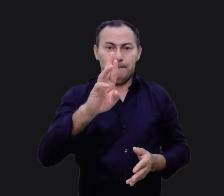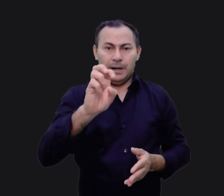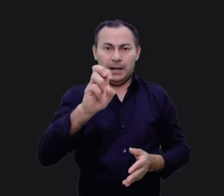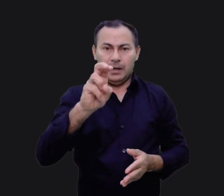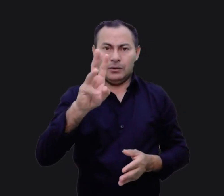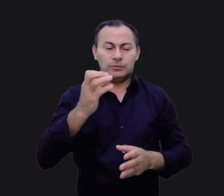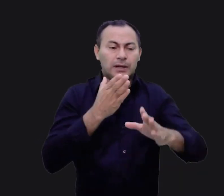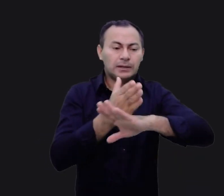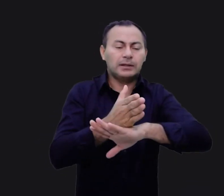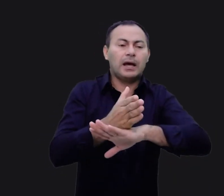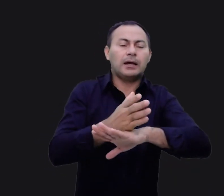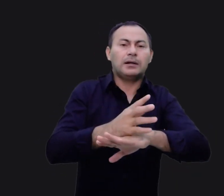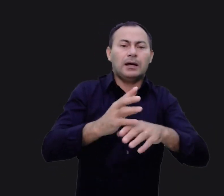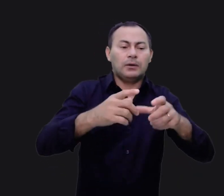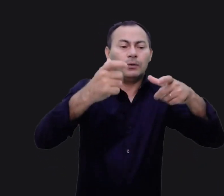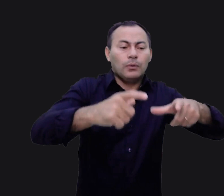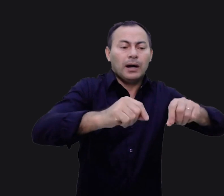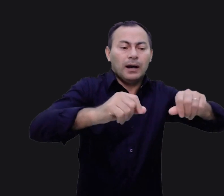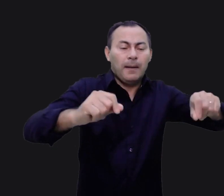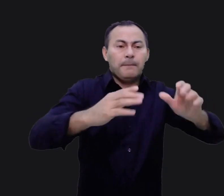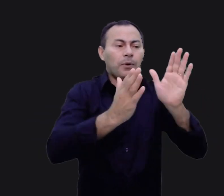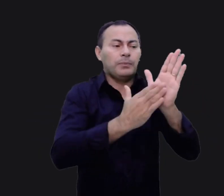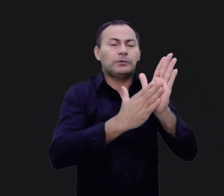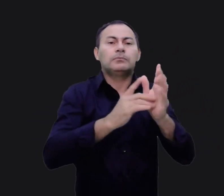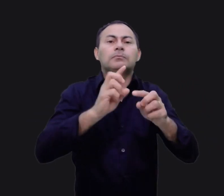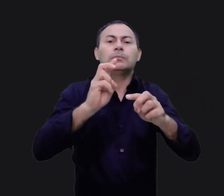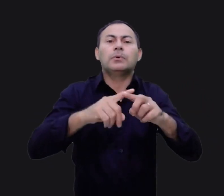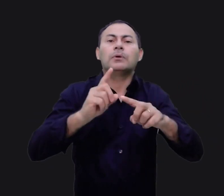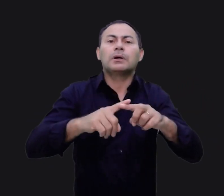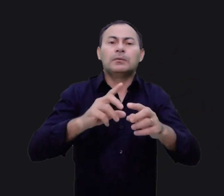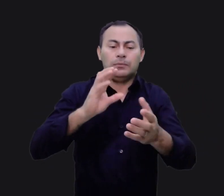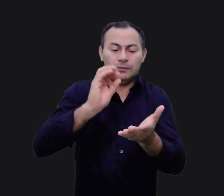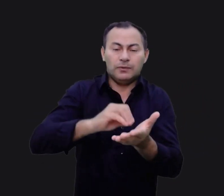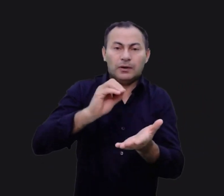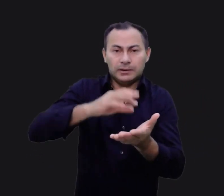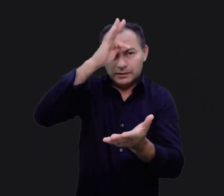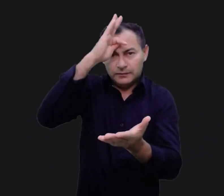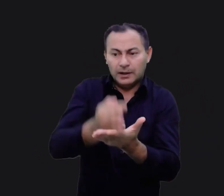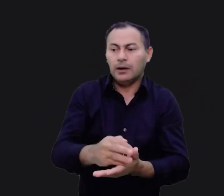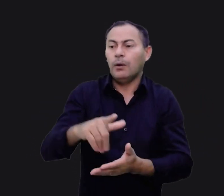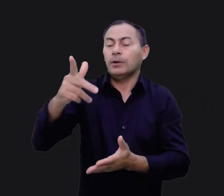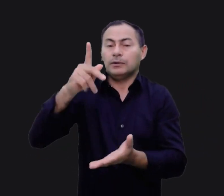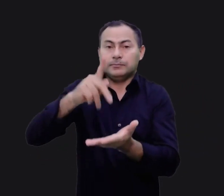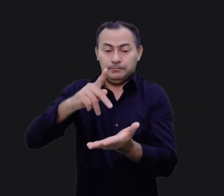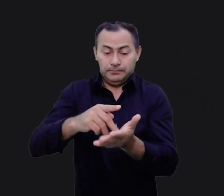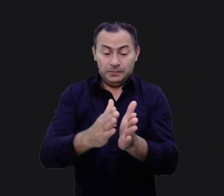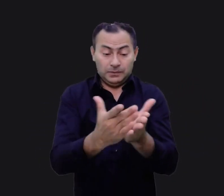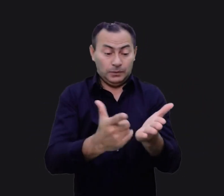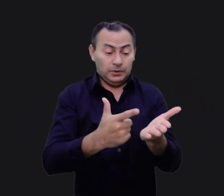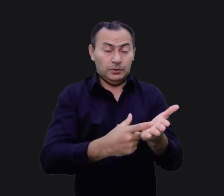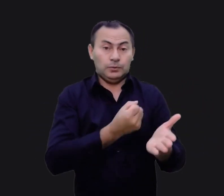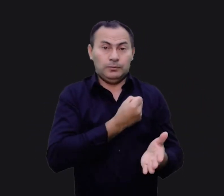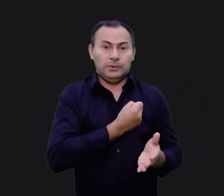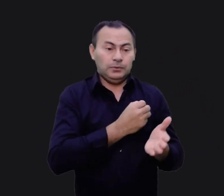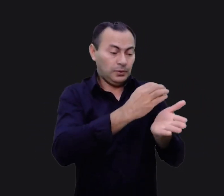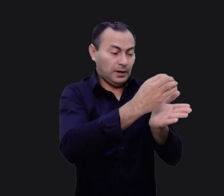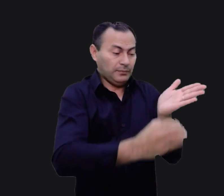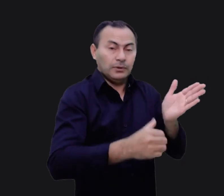por causa da sua falta de fé. Outra verdade interessante contida no livro de Números está no capítulo 11,